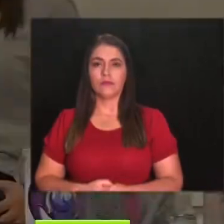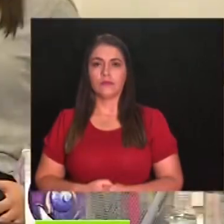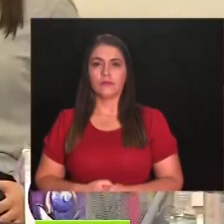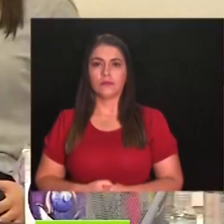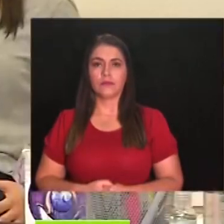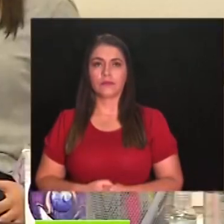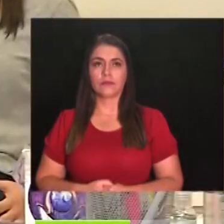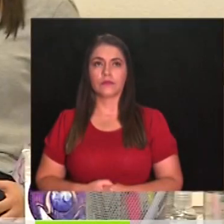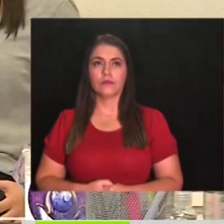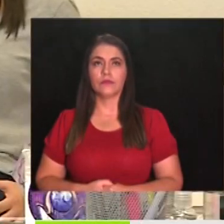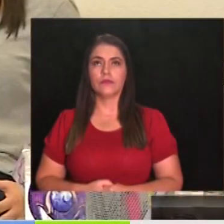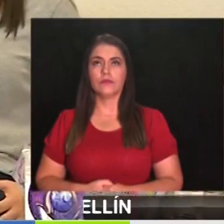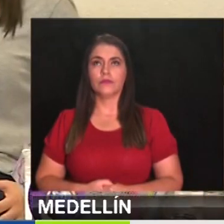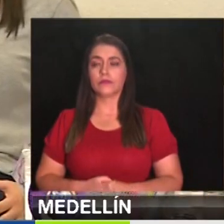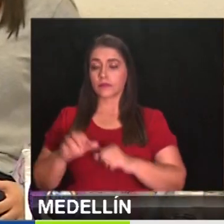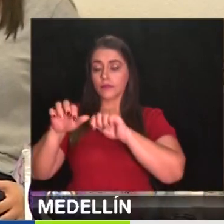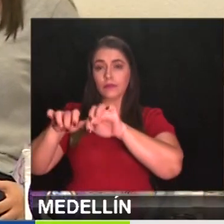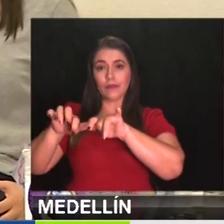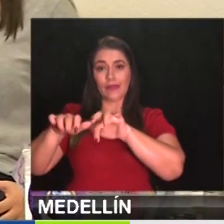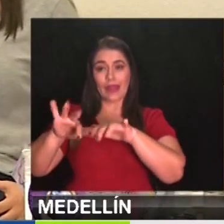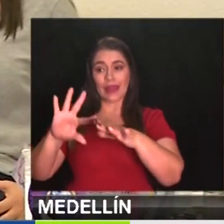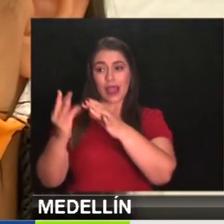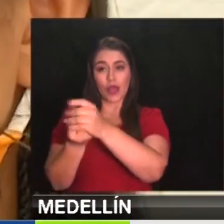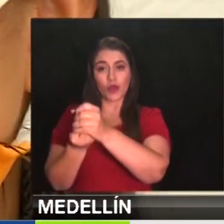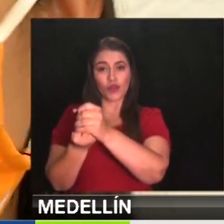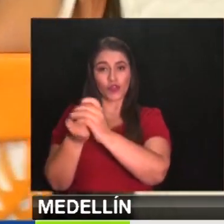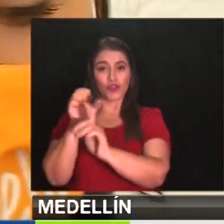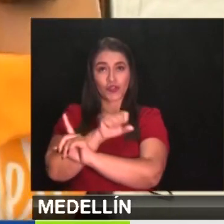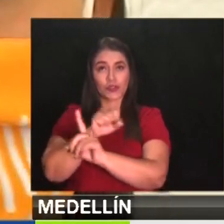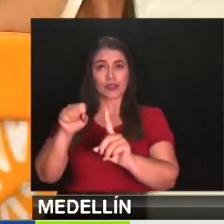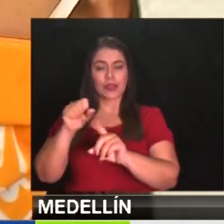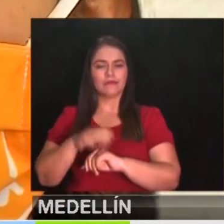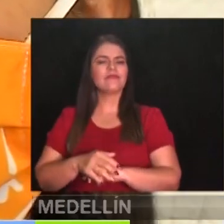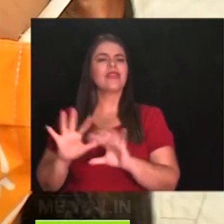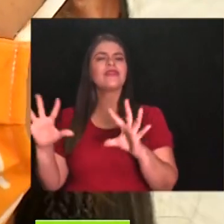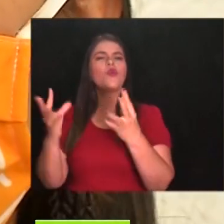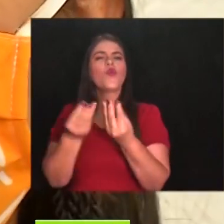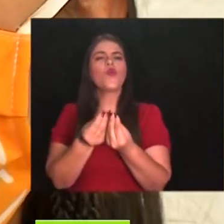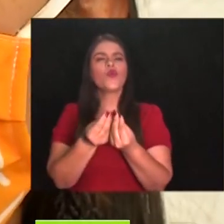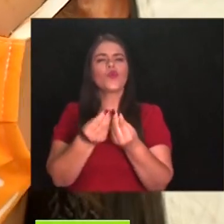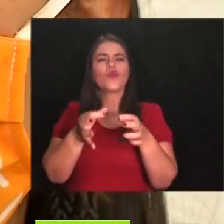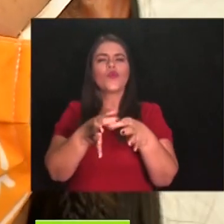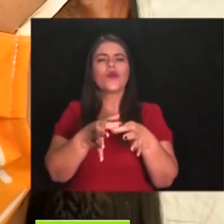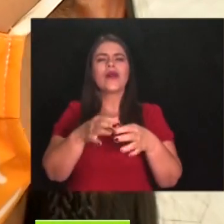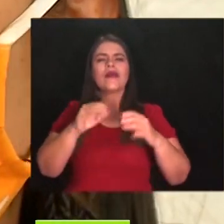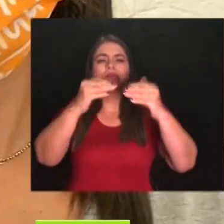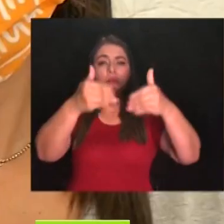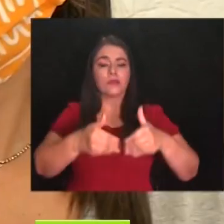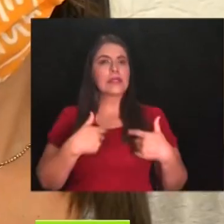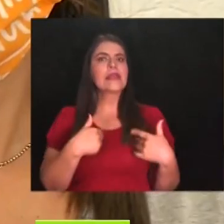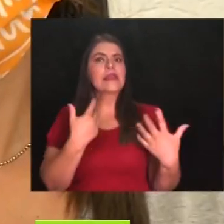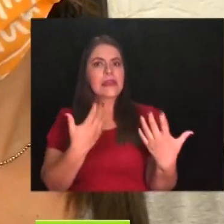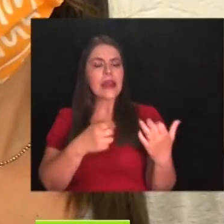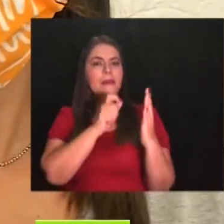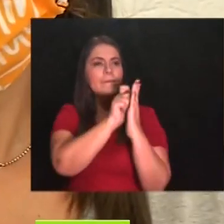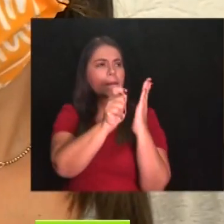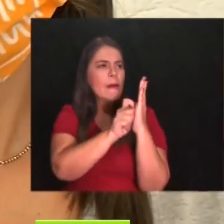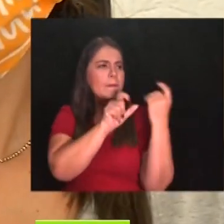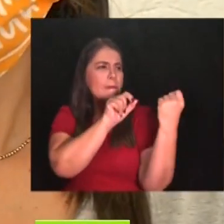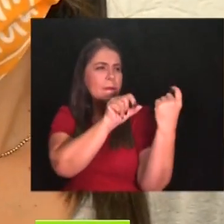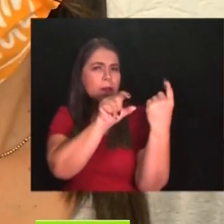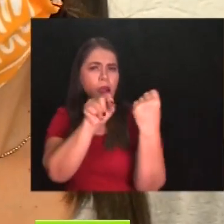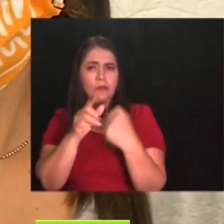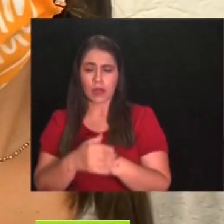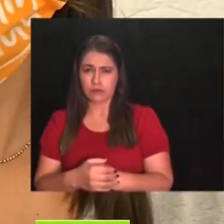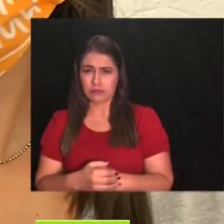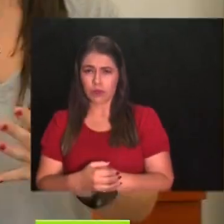La Secretaría de Inclusión Social en Medellín, desde la Unidad de Discapacidad, ha intentado caracterizar a la población, pero las cifras que tienen son